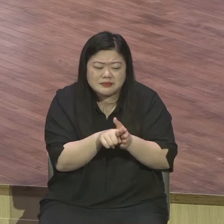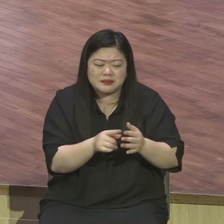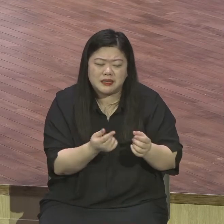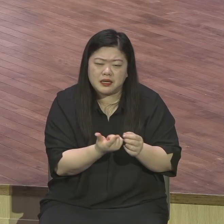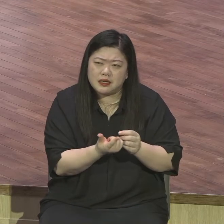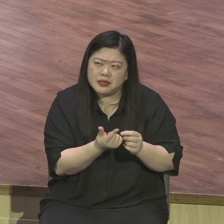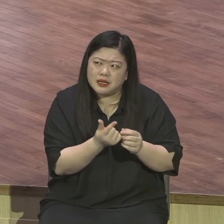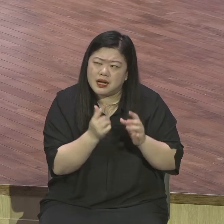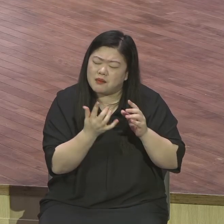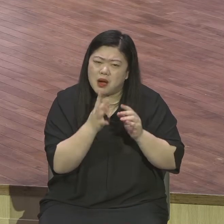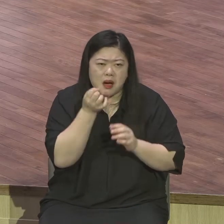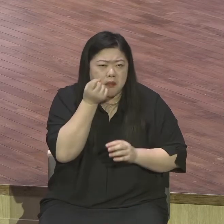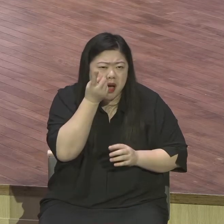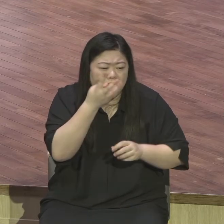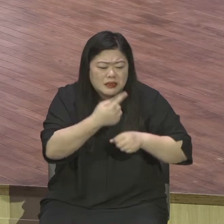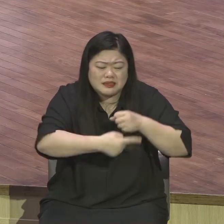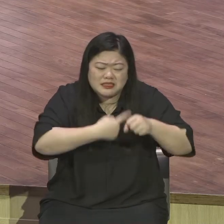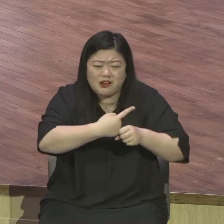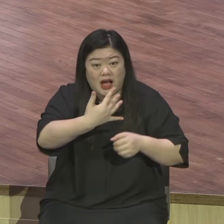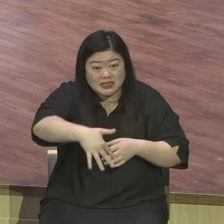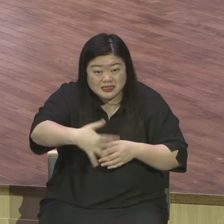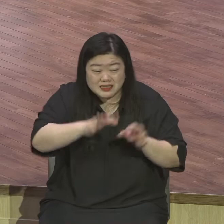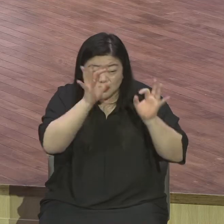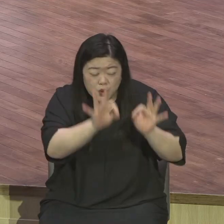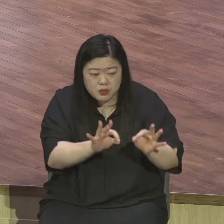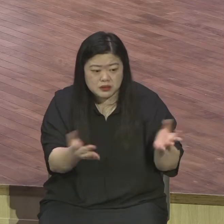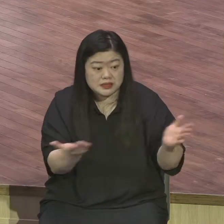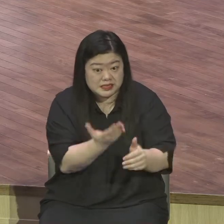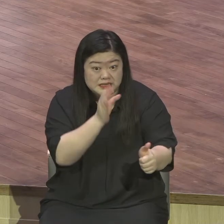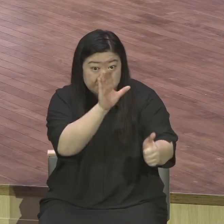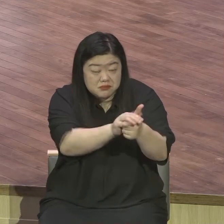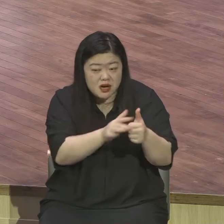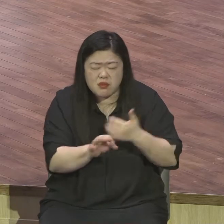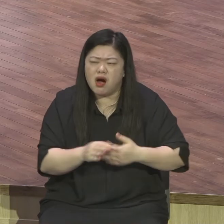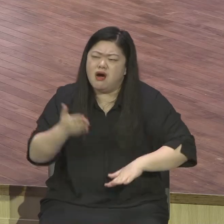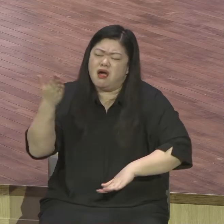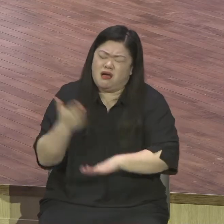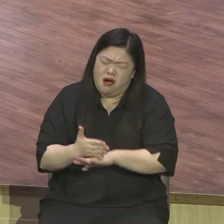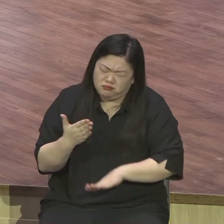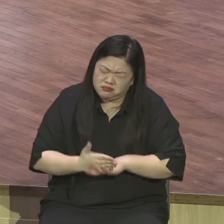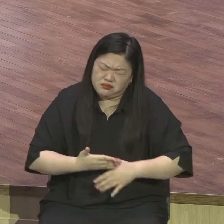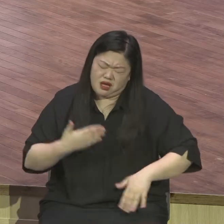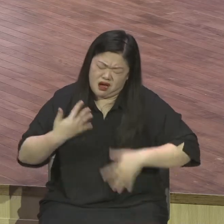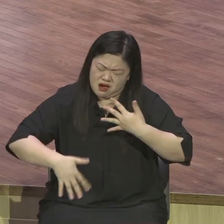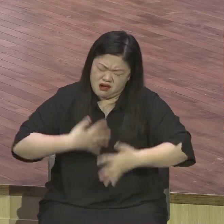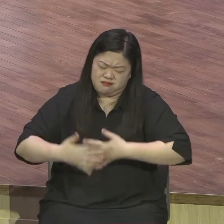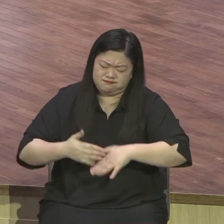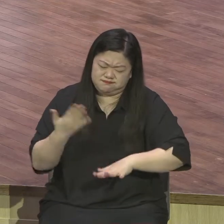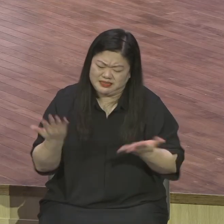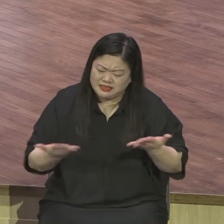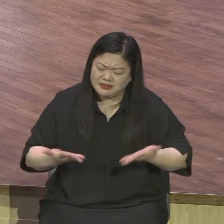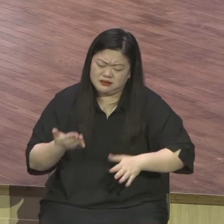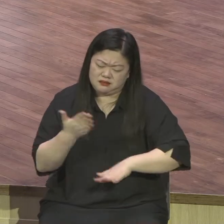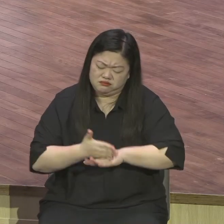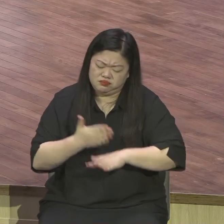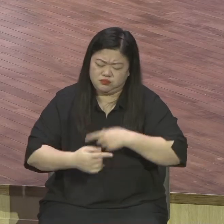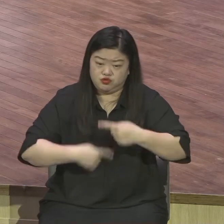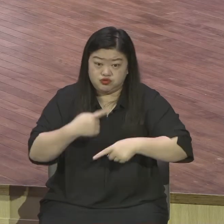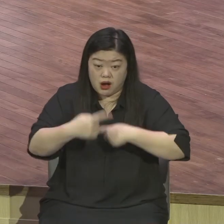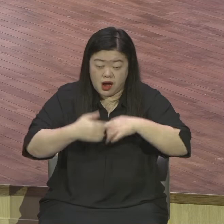오히려 처음 못 믿은 사람 예수 믿은 얼마인데 처음 믿은 사람들이 감사가 더 커요 한번 생각해